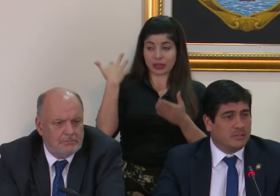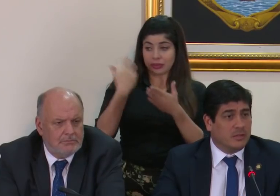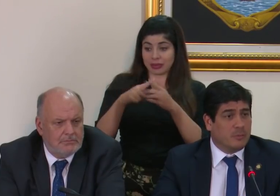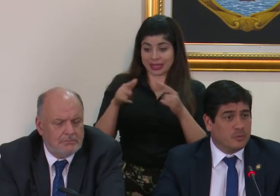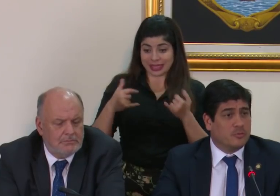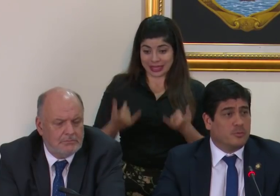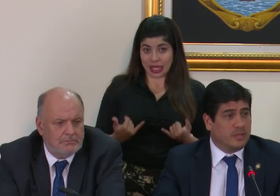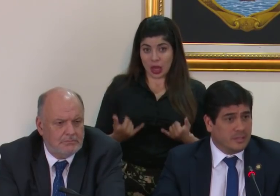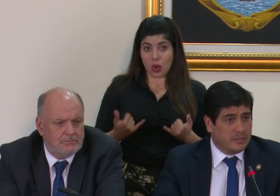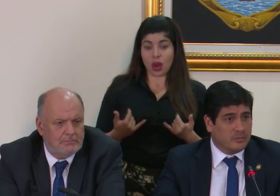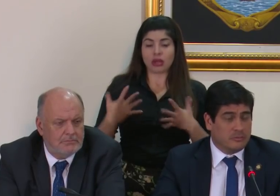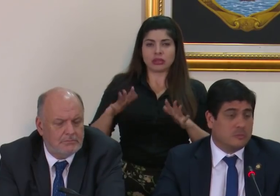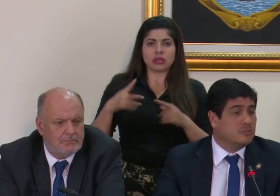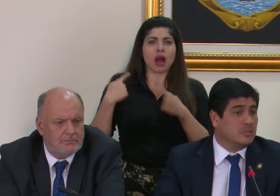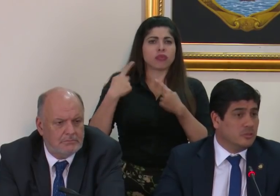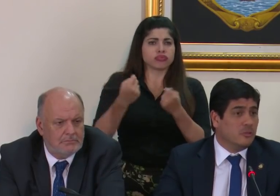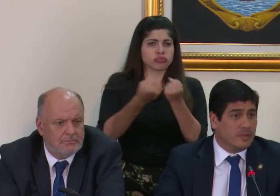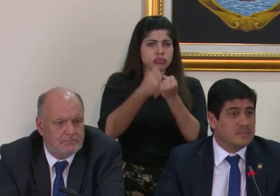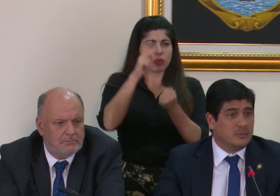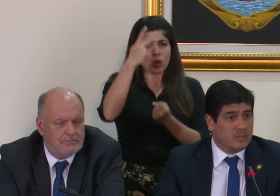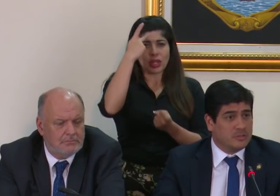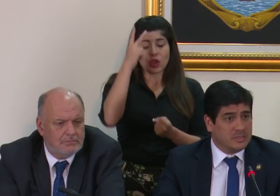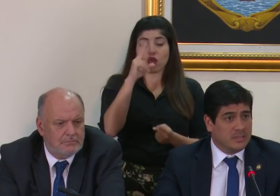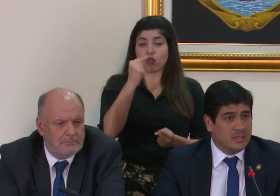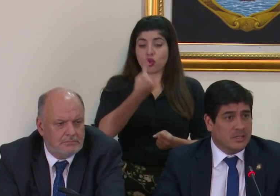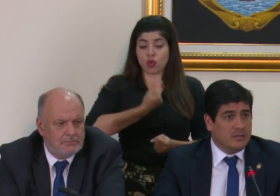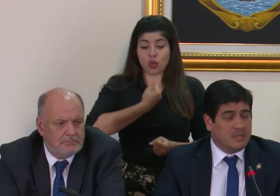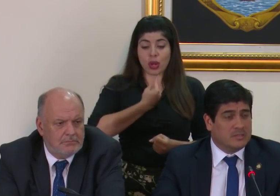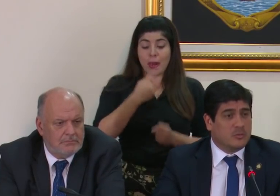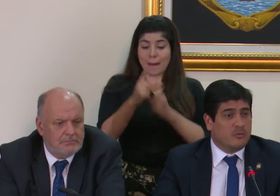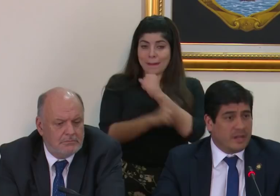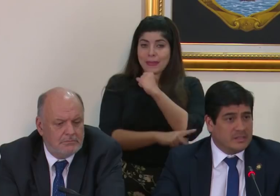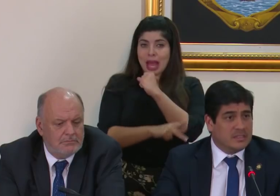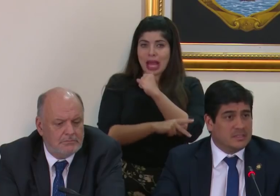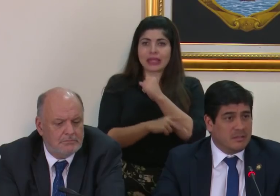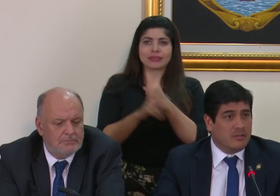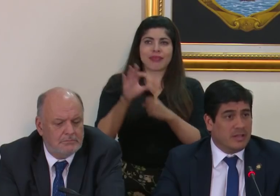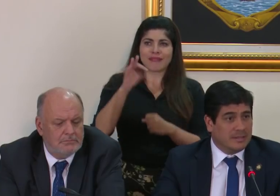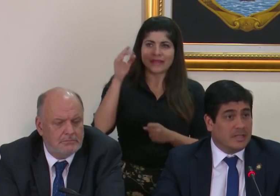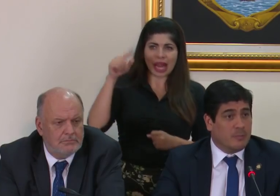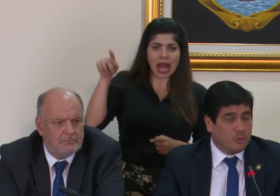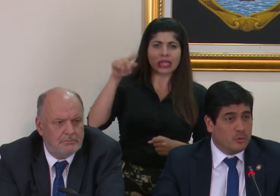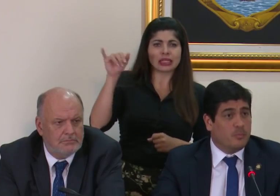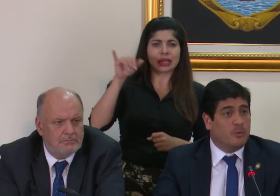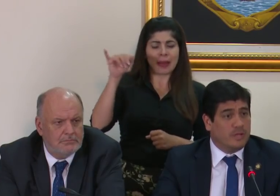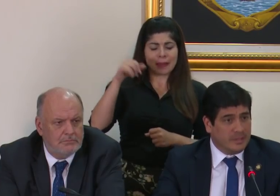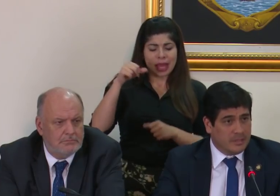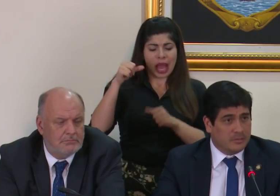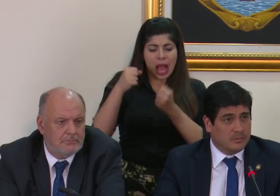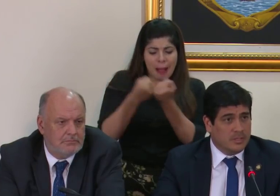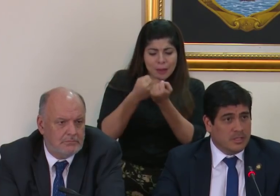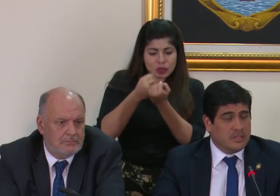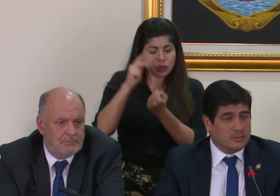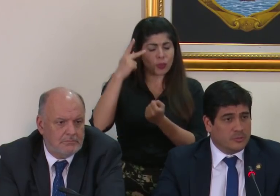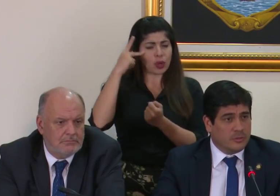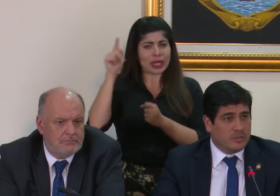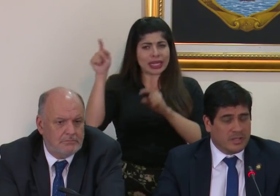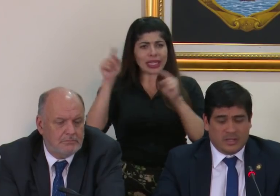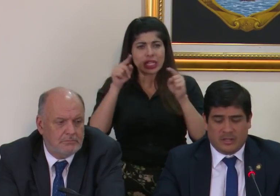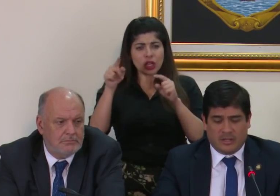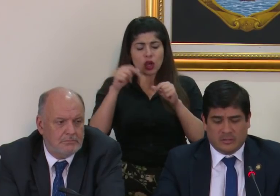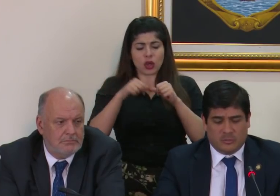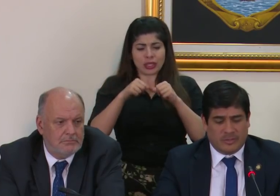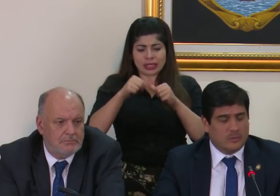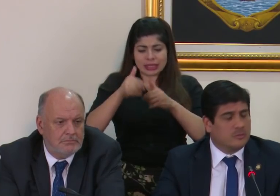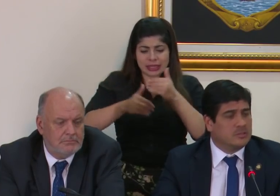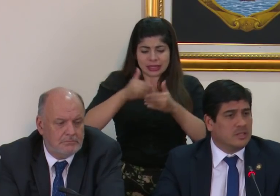hemos llevado adelante un apoyo político no somos el único país que lo ha hecho así países como Francia han llevado adelante el apoyo político y eso fue lo